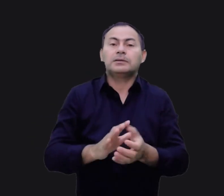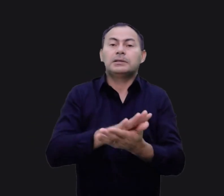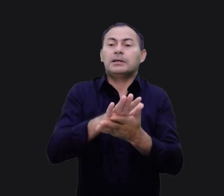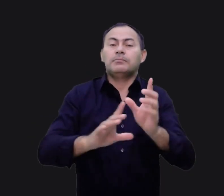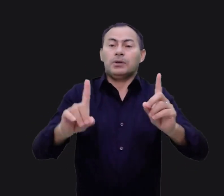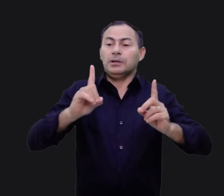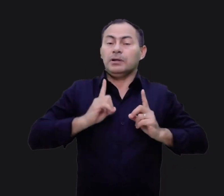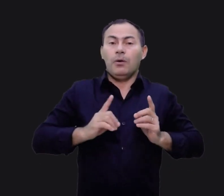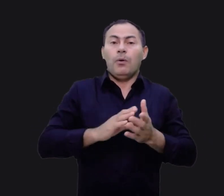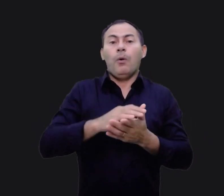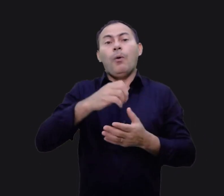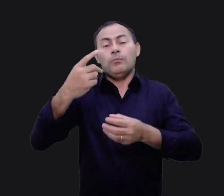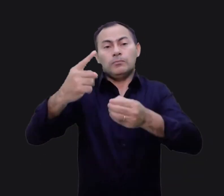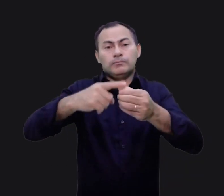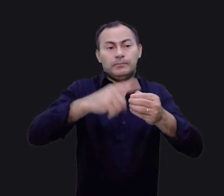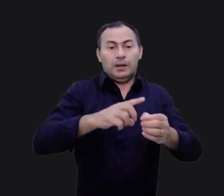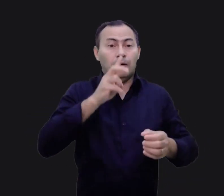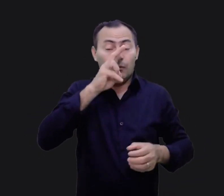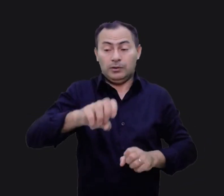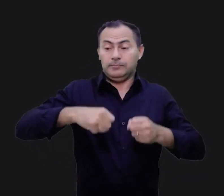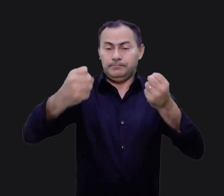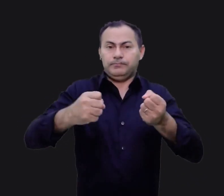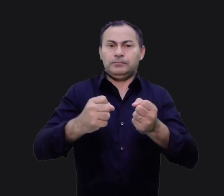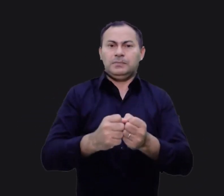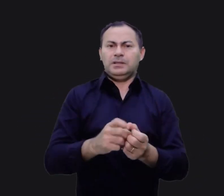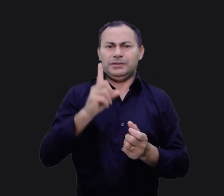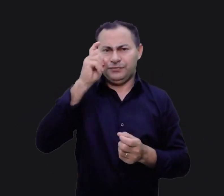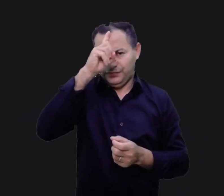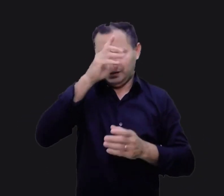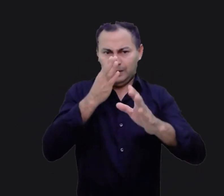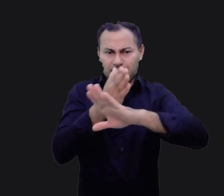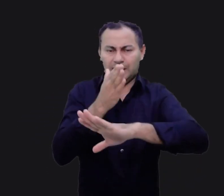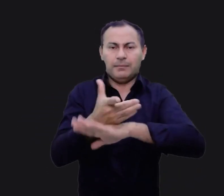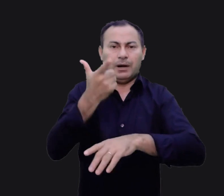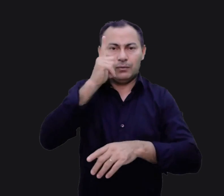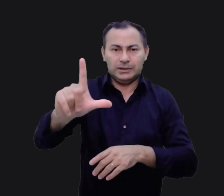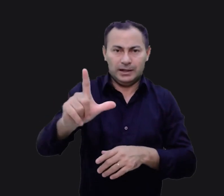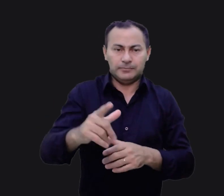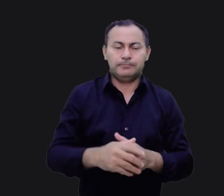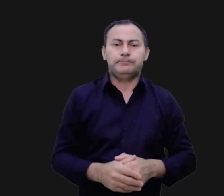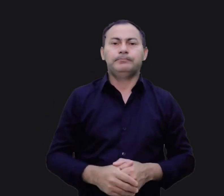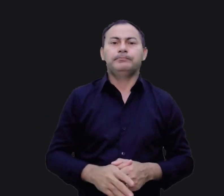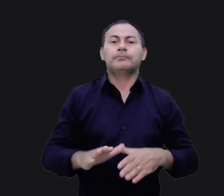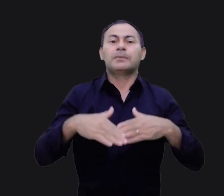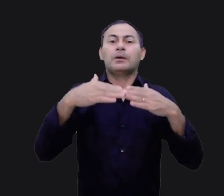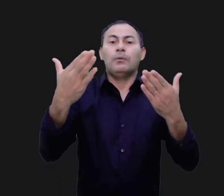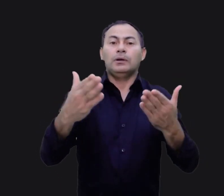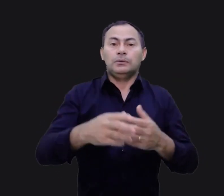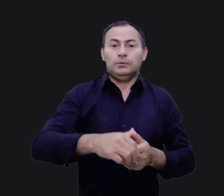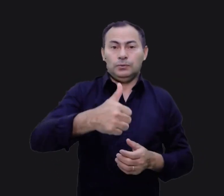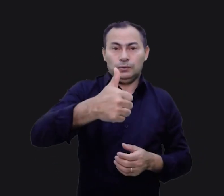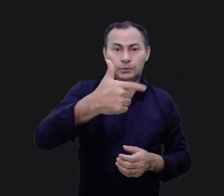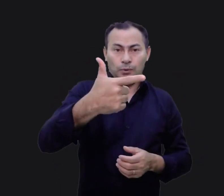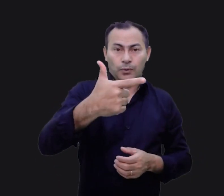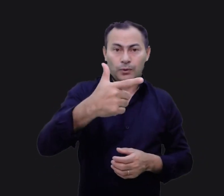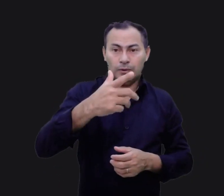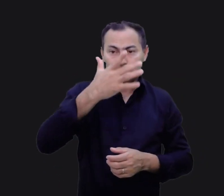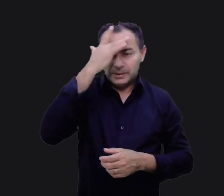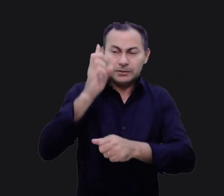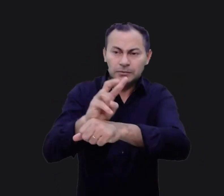desprotegidas ou se eram cidades fortificadas difíceis de serem conquistadas. Quando os doze espias voltaram,